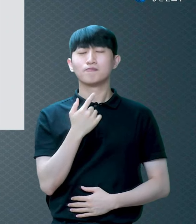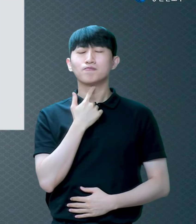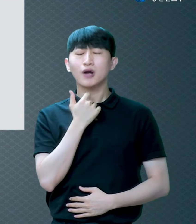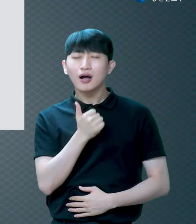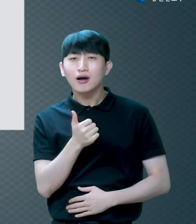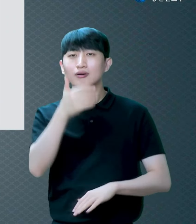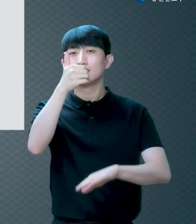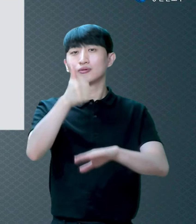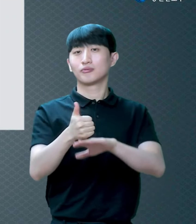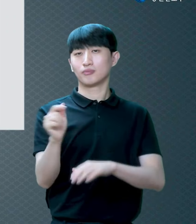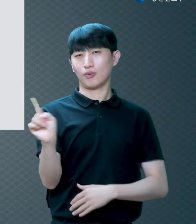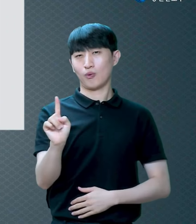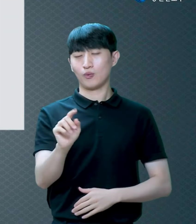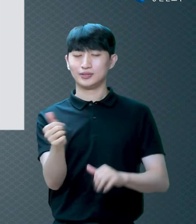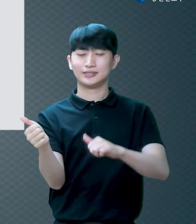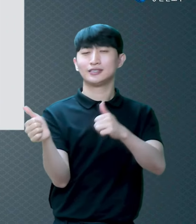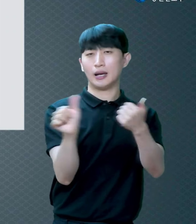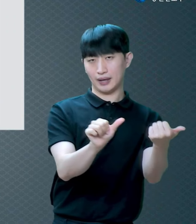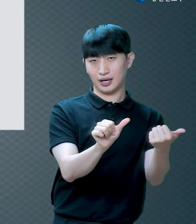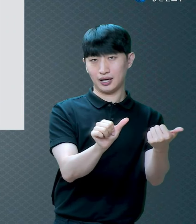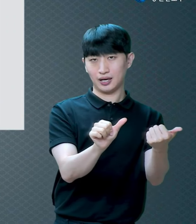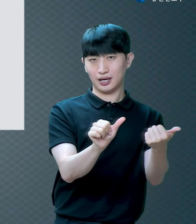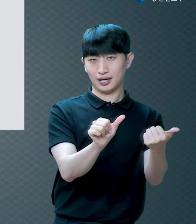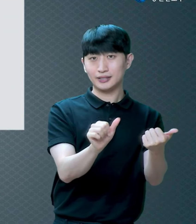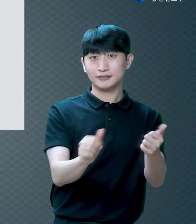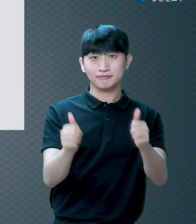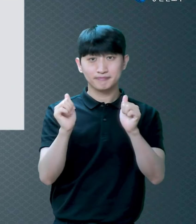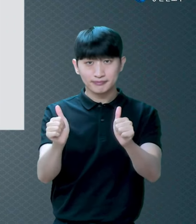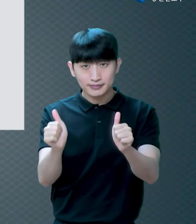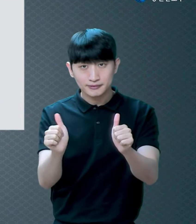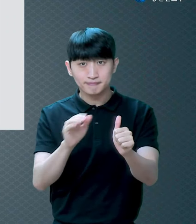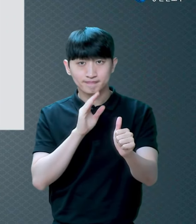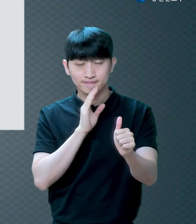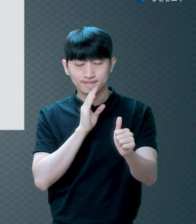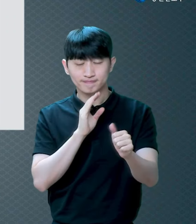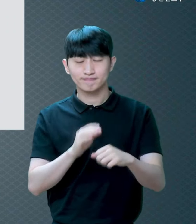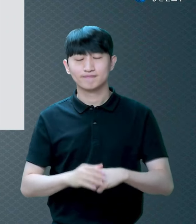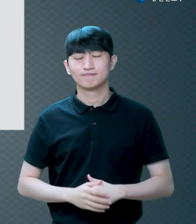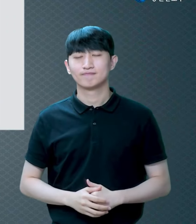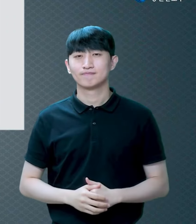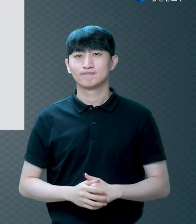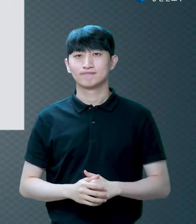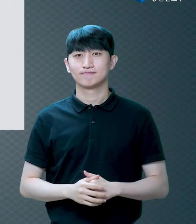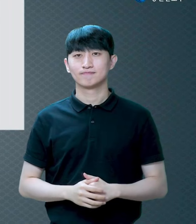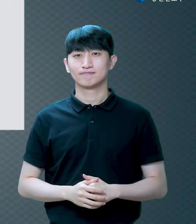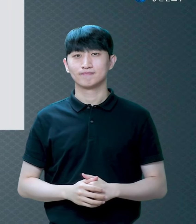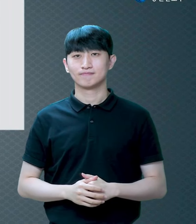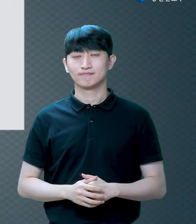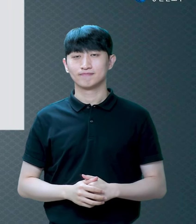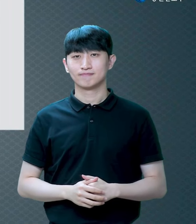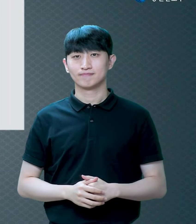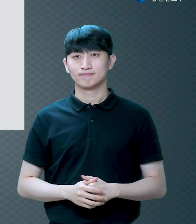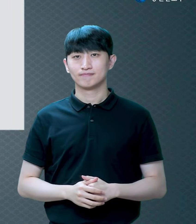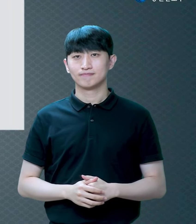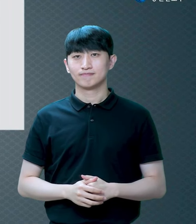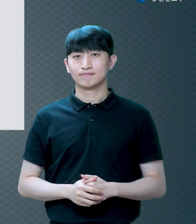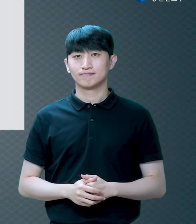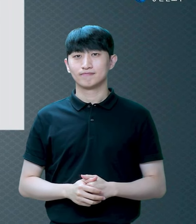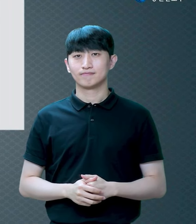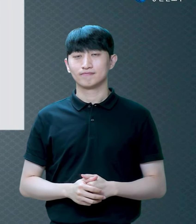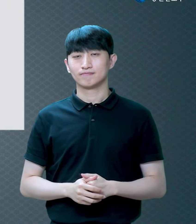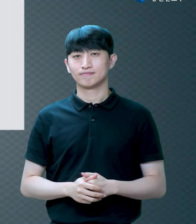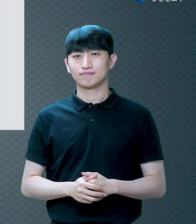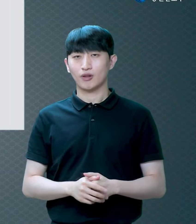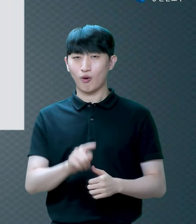심판의 조건이 되는 거잖아요 그런데 이 심판을 이기는